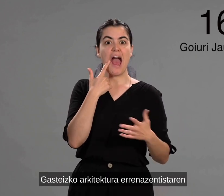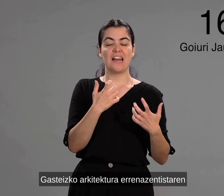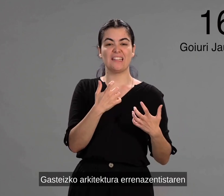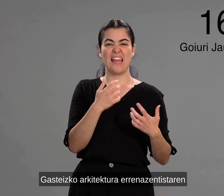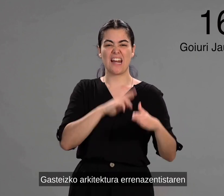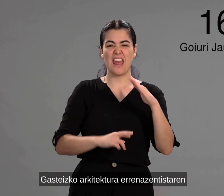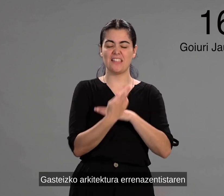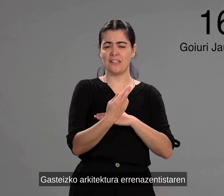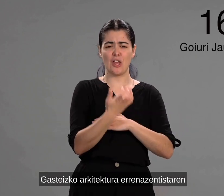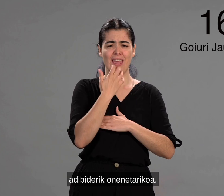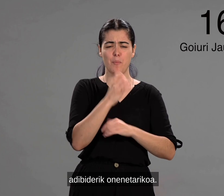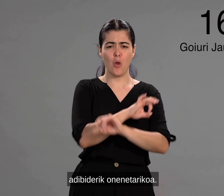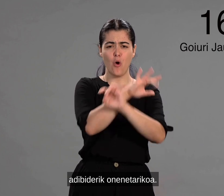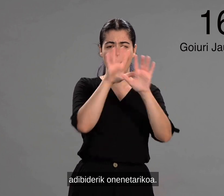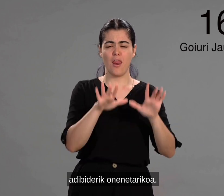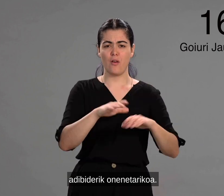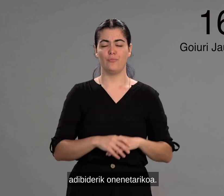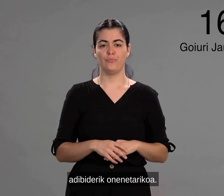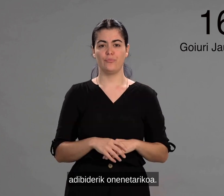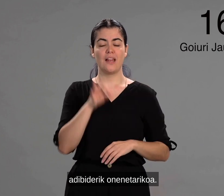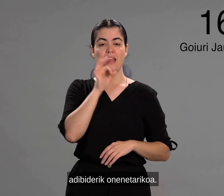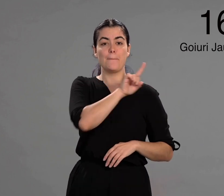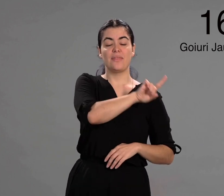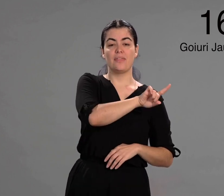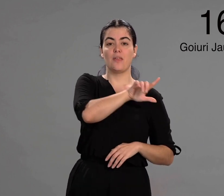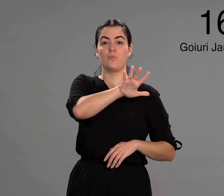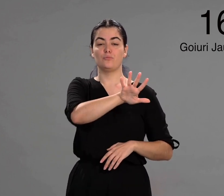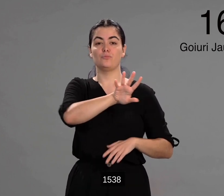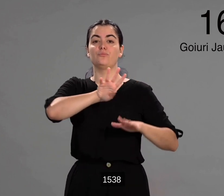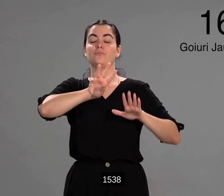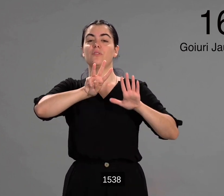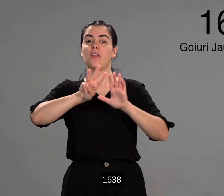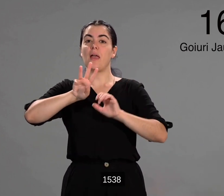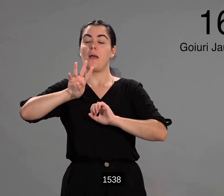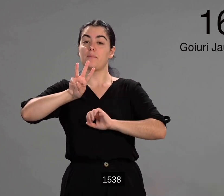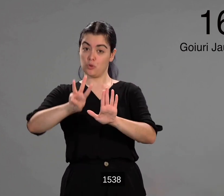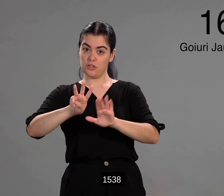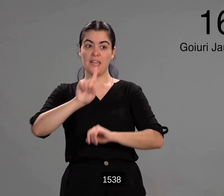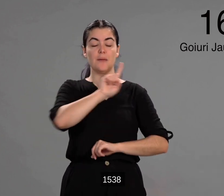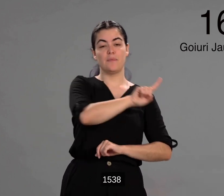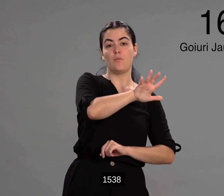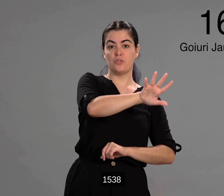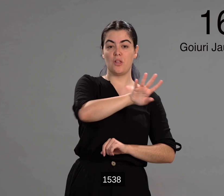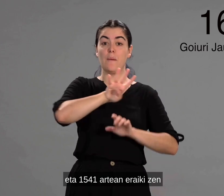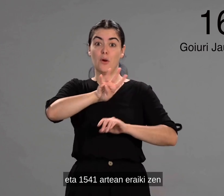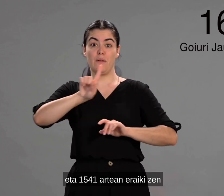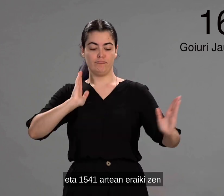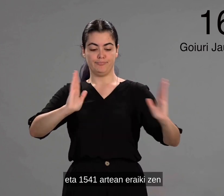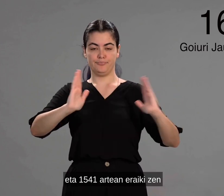arkitektura errenazentistaren adibiderik onenetarikoa. Mila boste unta hogeita emezortzi, eta mila boste unta